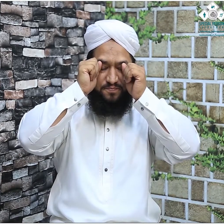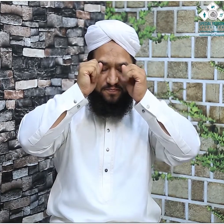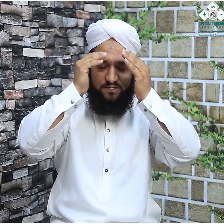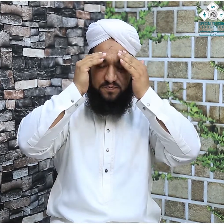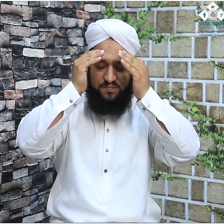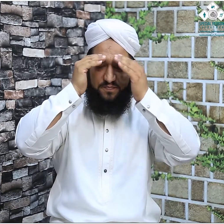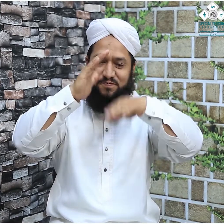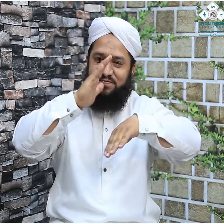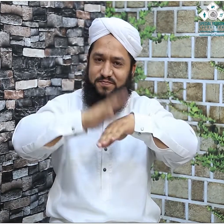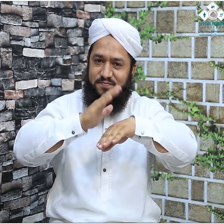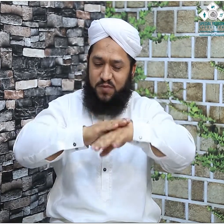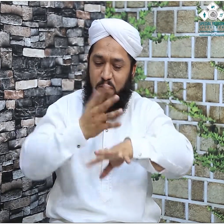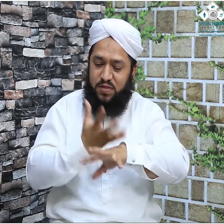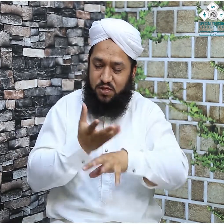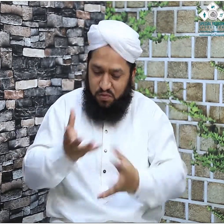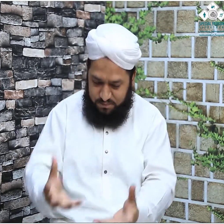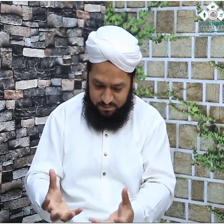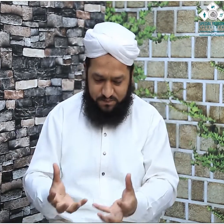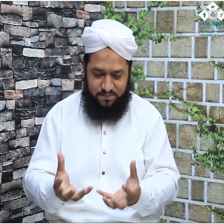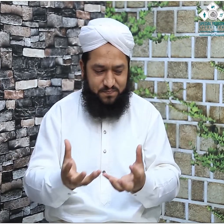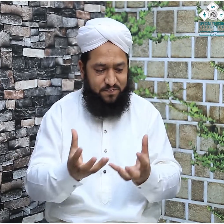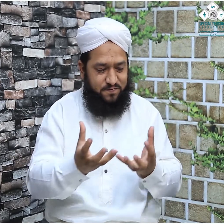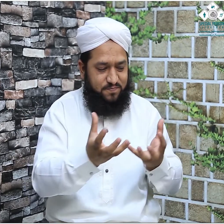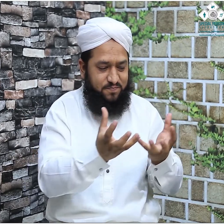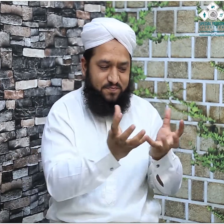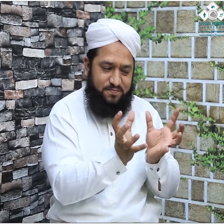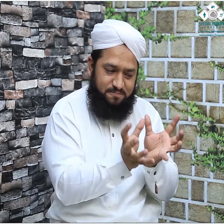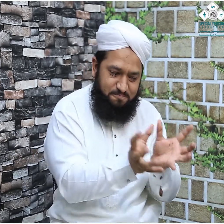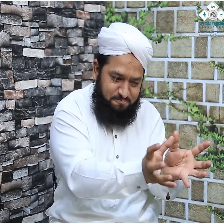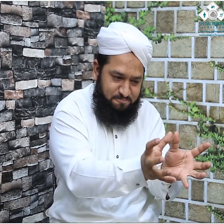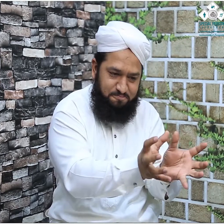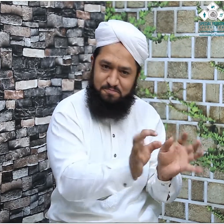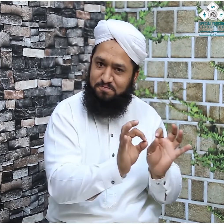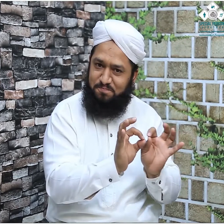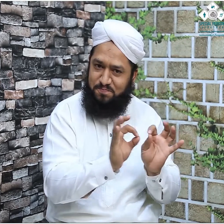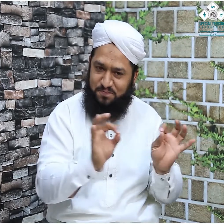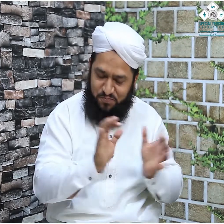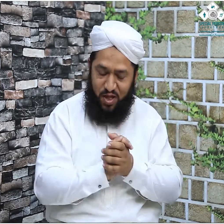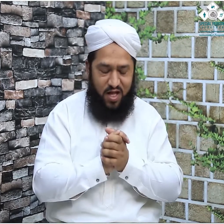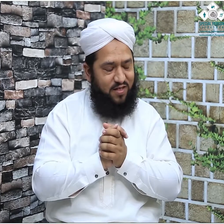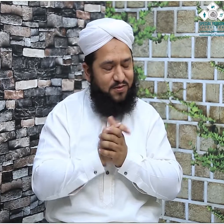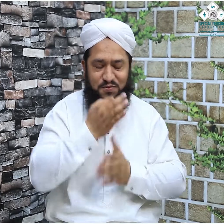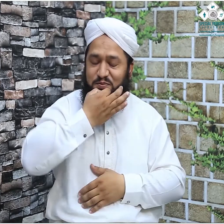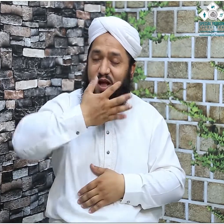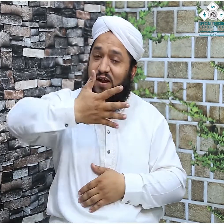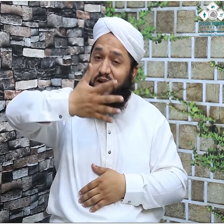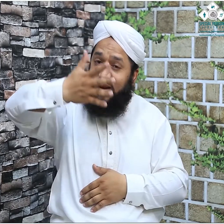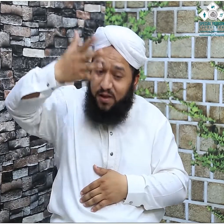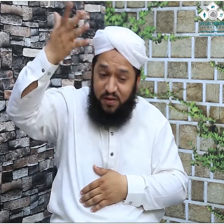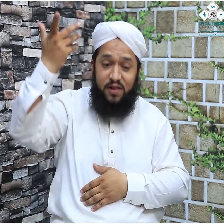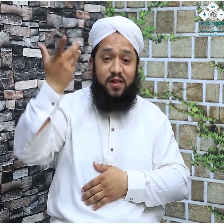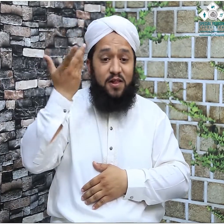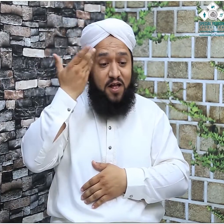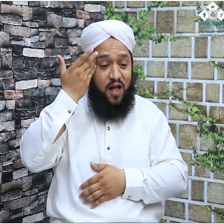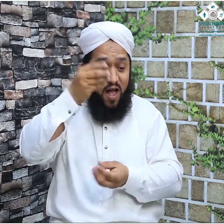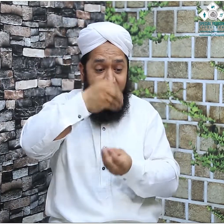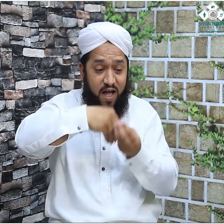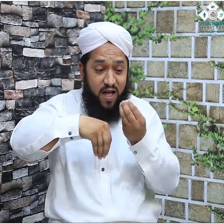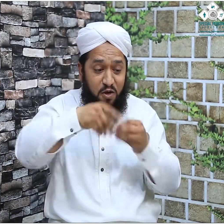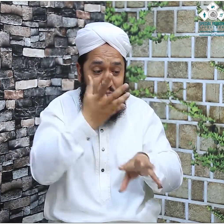دیا سبحان اللہ گویا حجرِ اسوط کا مقدر بھی جاگ اٹھا کہ نبی پاک علیہ وسلم نے اسے اپنے مبارک ہاتھوں سے کعبہ کی دیوار